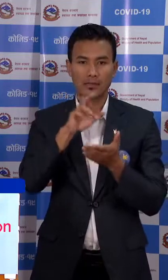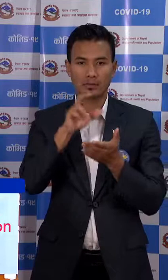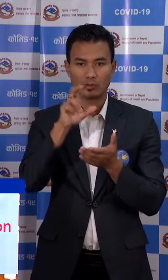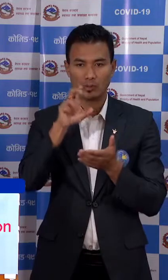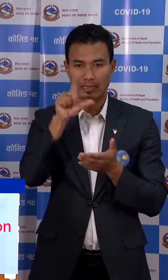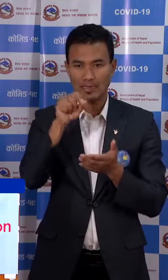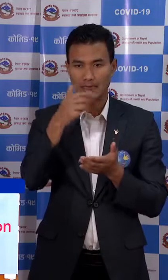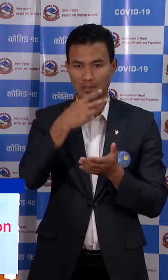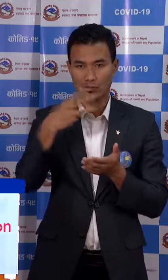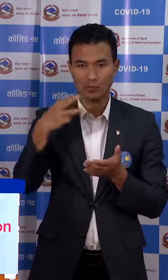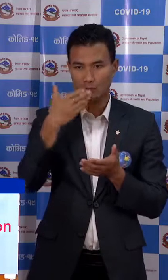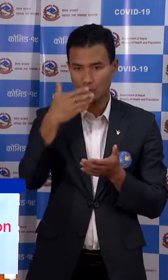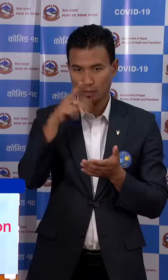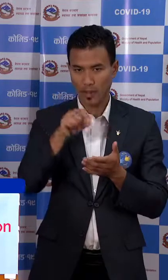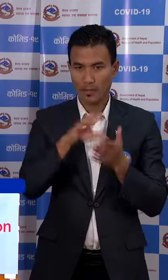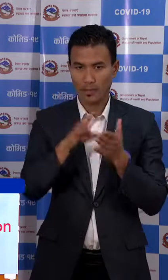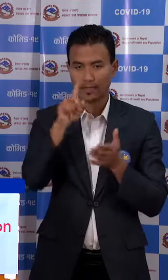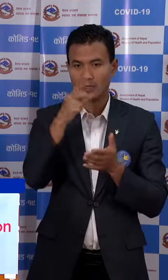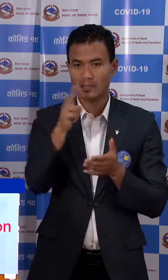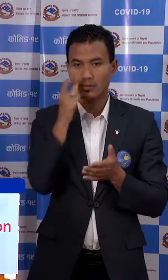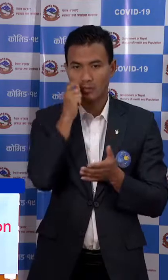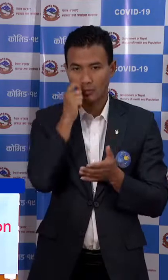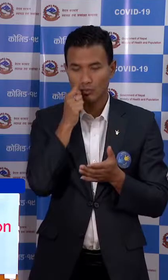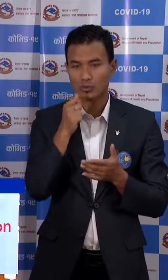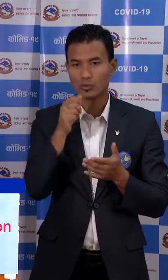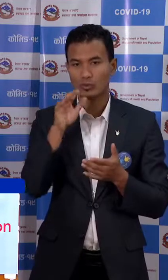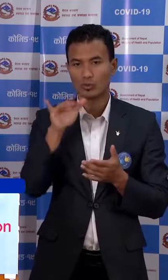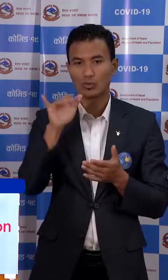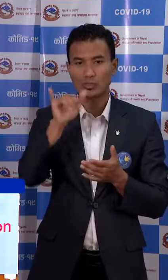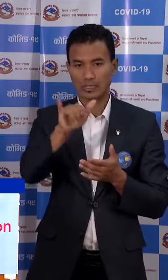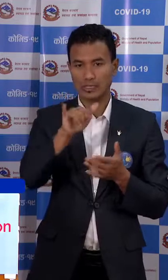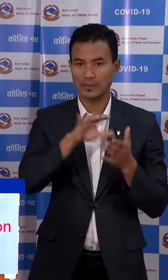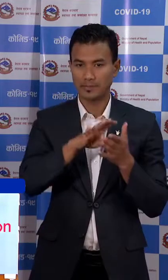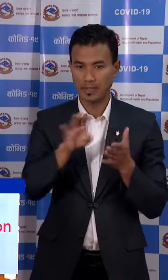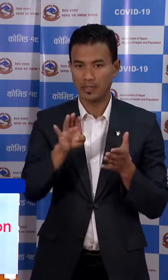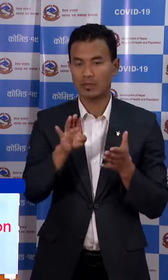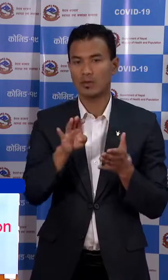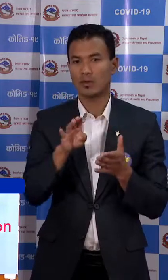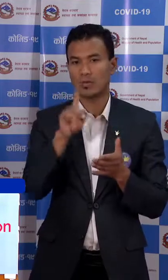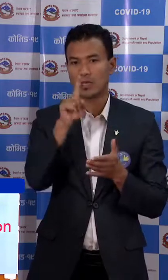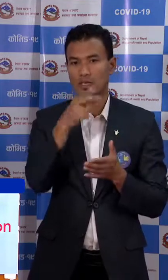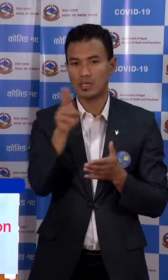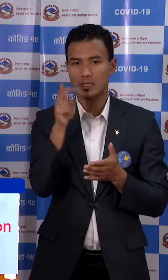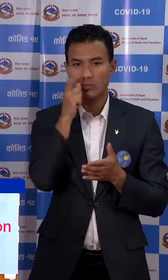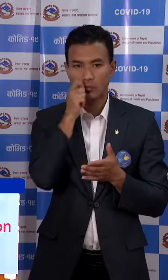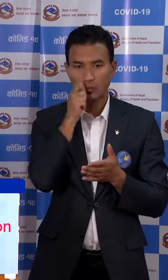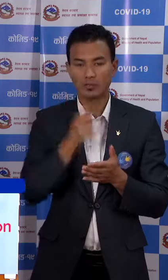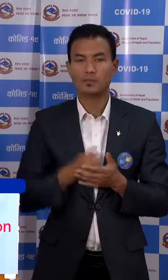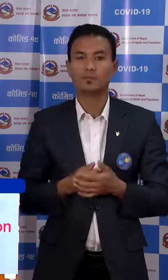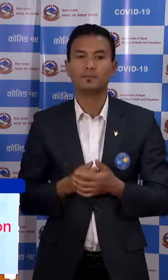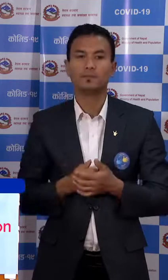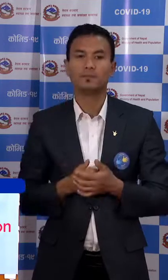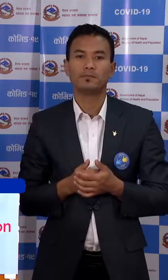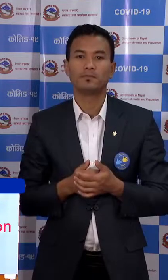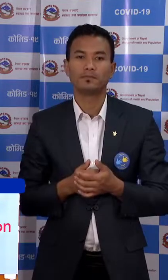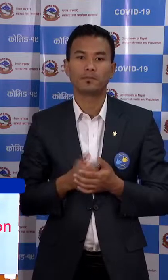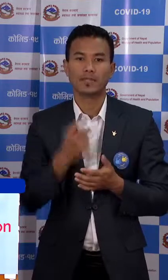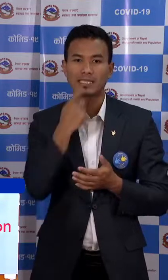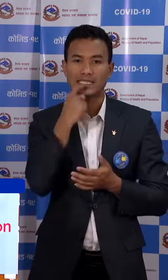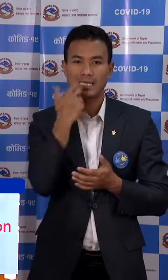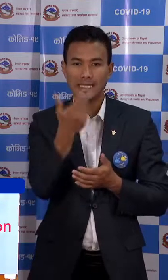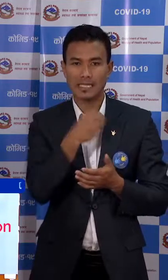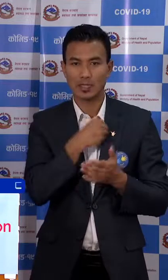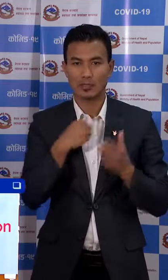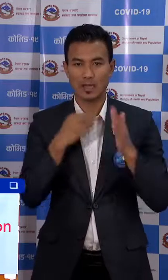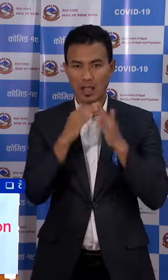दार्चुला बाट एक जना पूरुष डोटी जिल्ला अस्पताल डोटी बाट एक जना पूरुष सेती